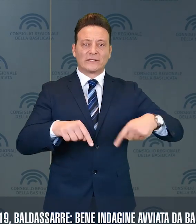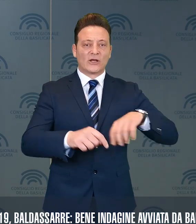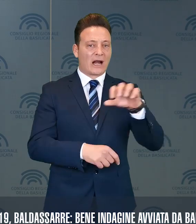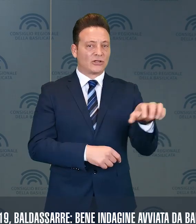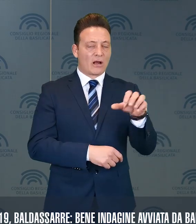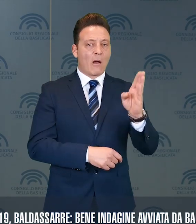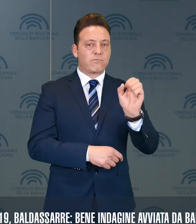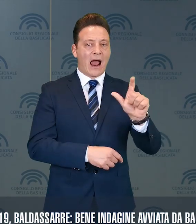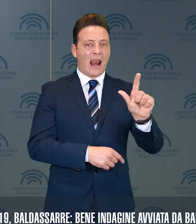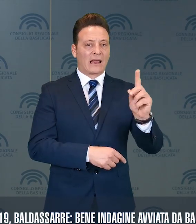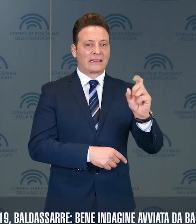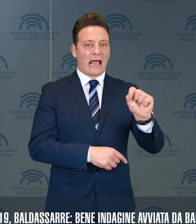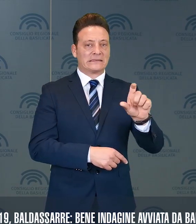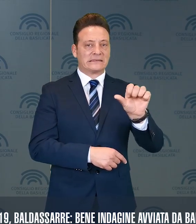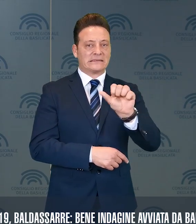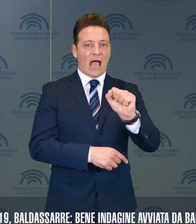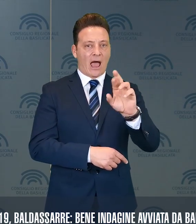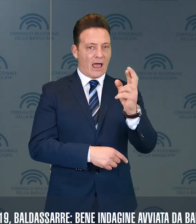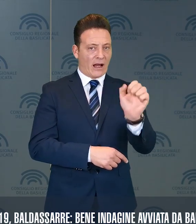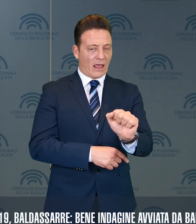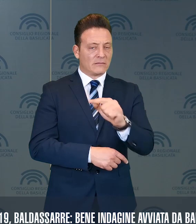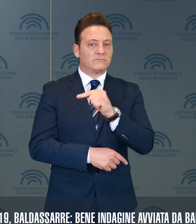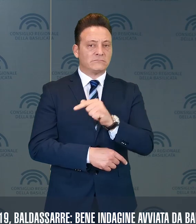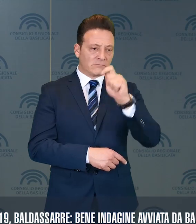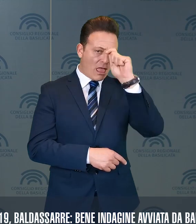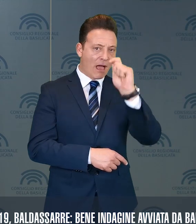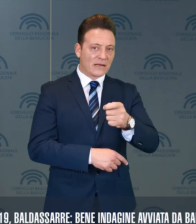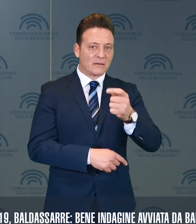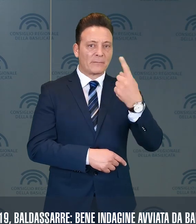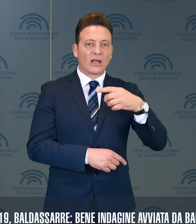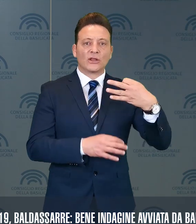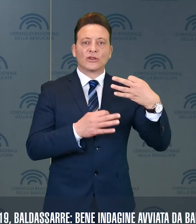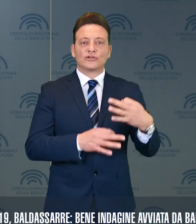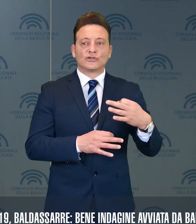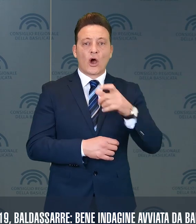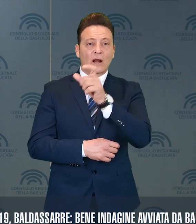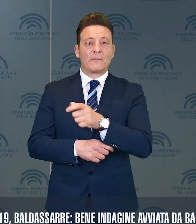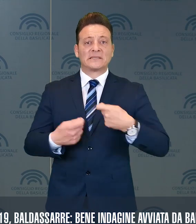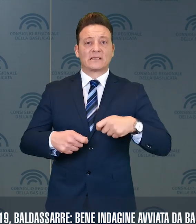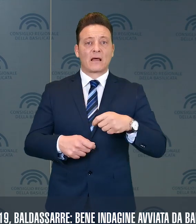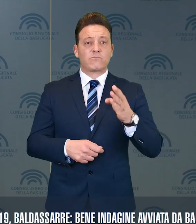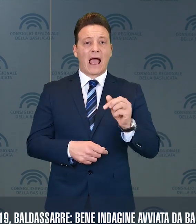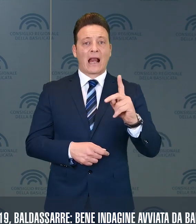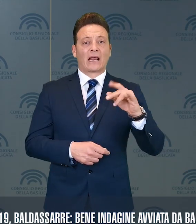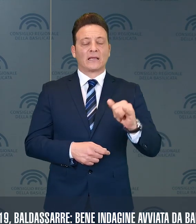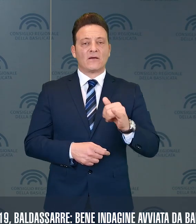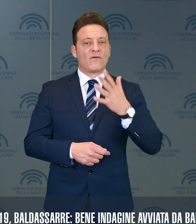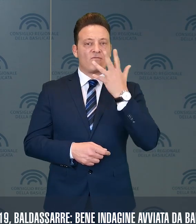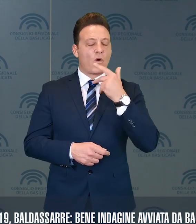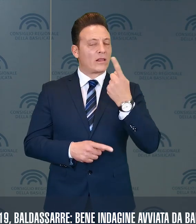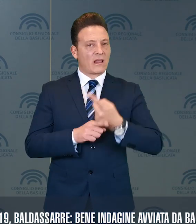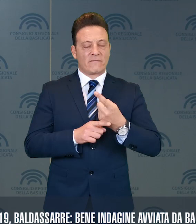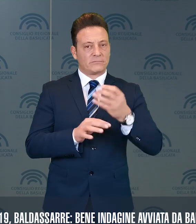regionale Baldassarre, che ha espresso apprezzamento per la decisione del presidente Bardi di aprire un